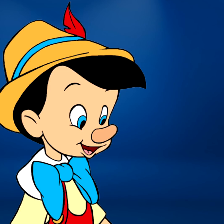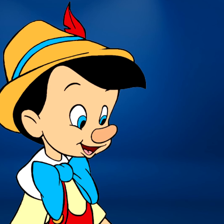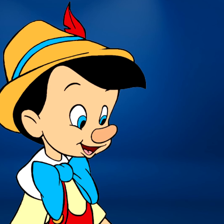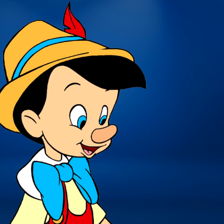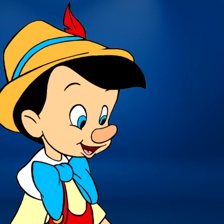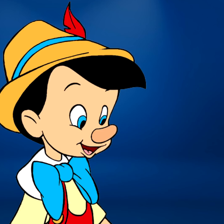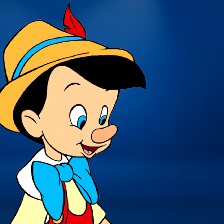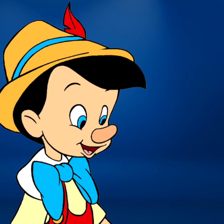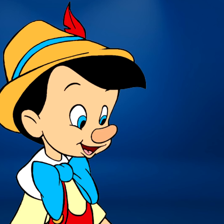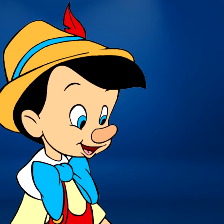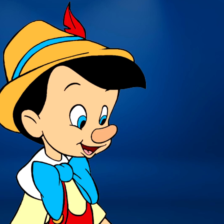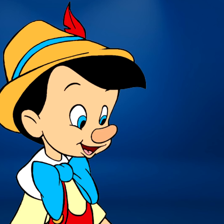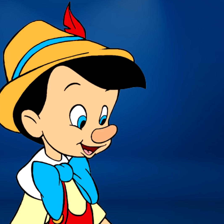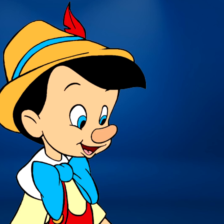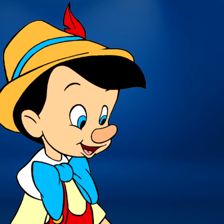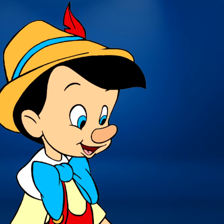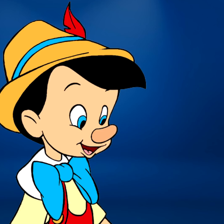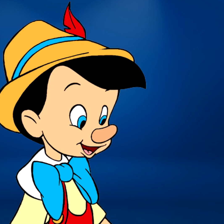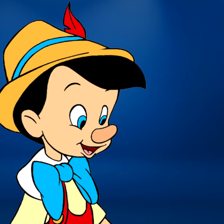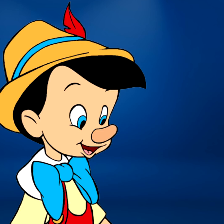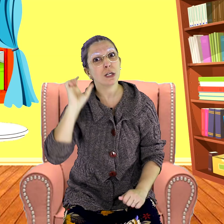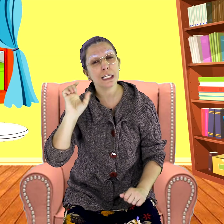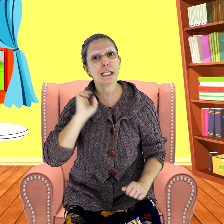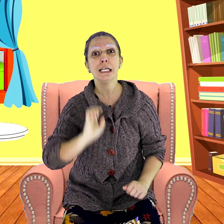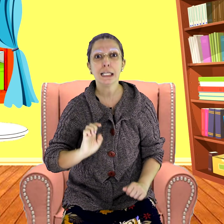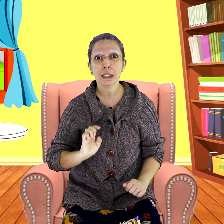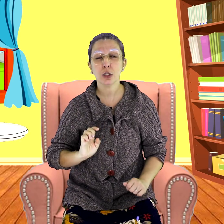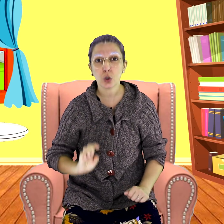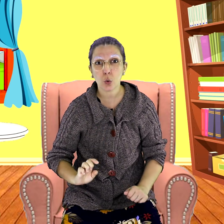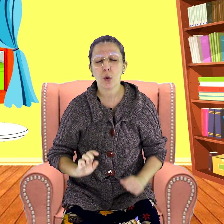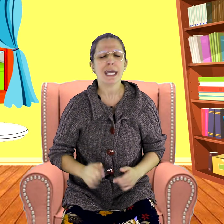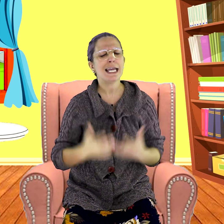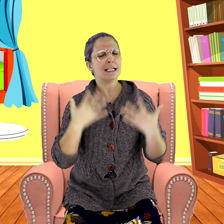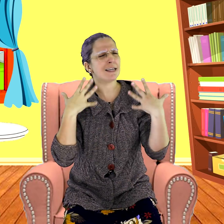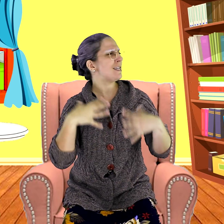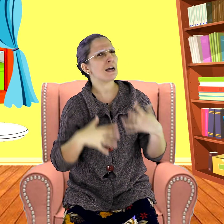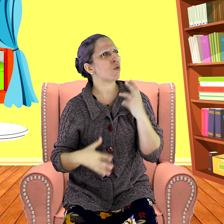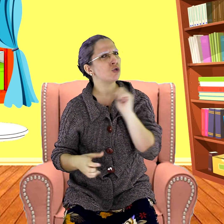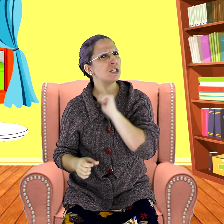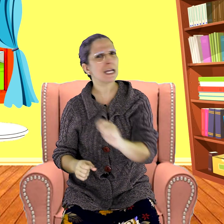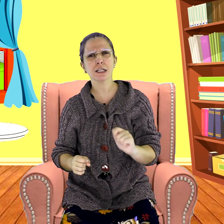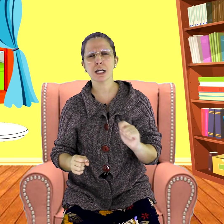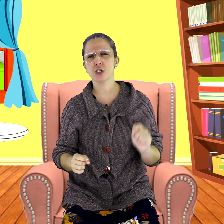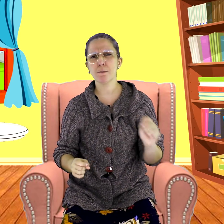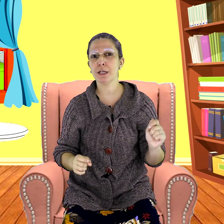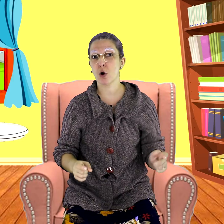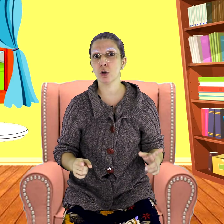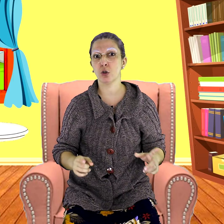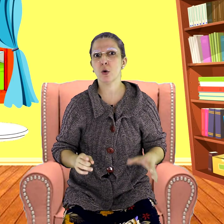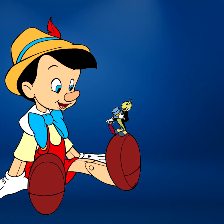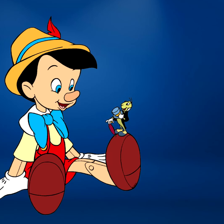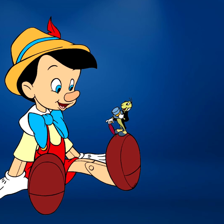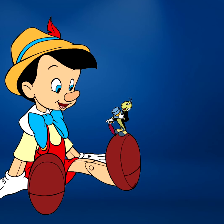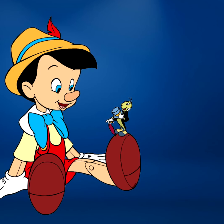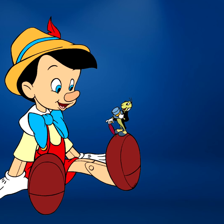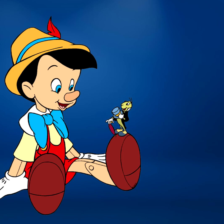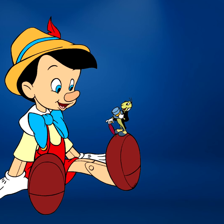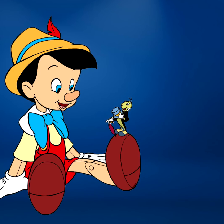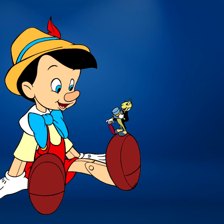consciência, que era um grilinho. Ele seria a consciência de Pinóquio. Ele iria acompanhar o